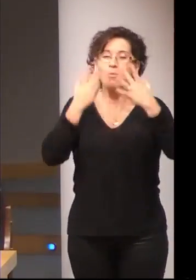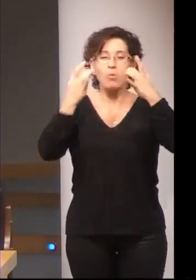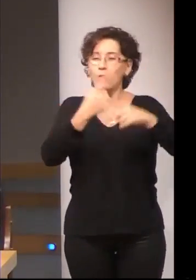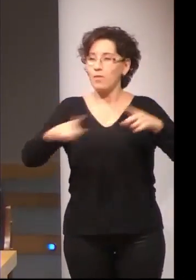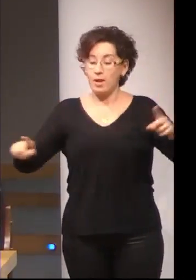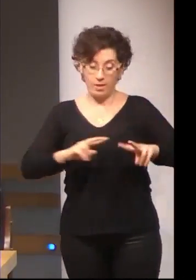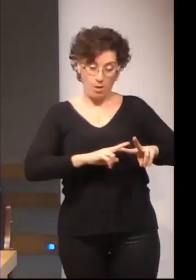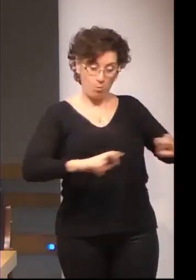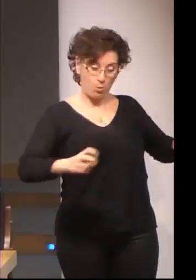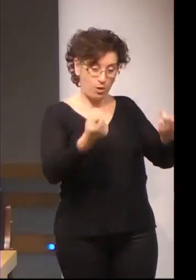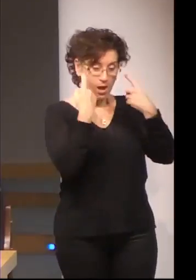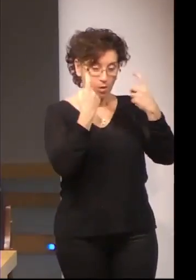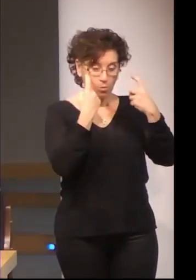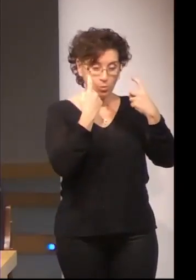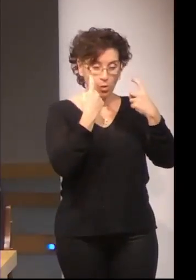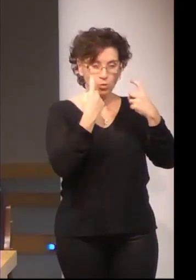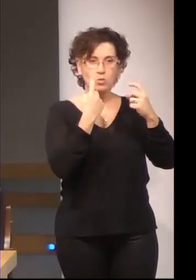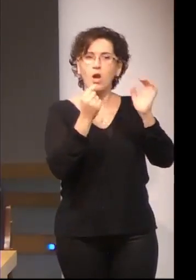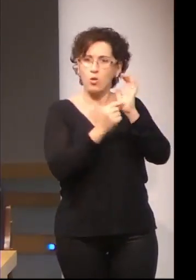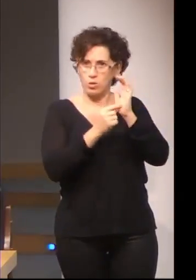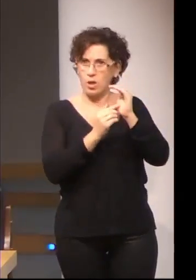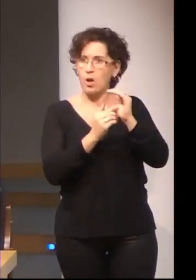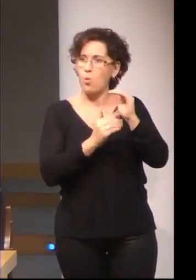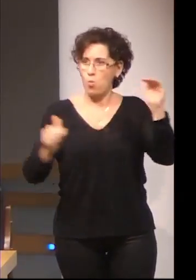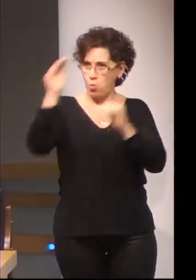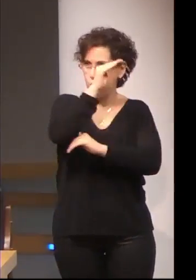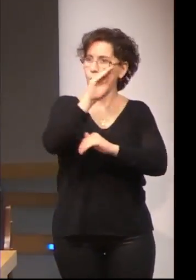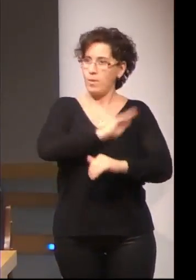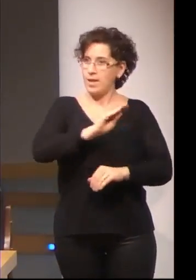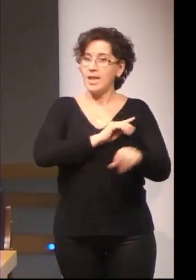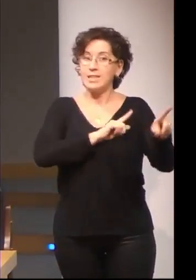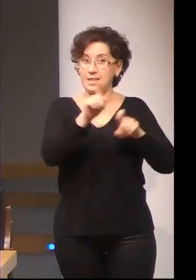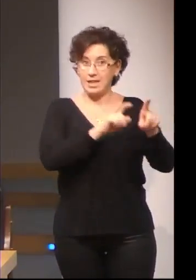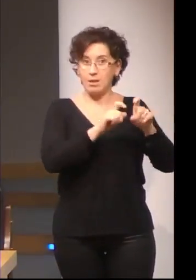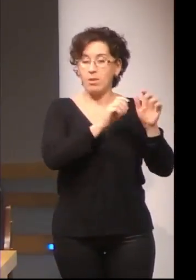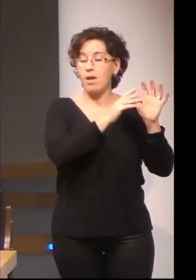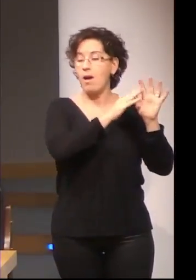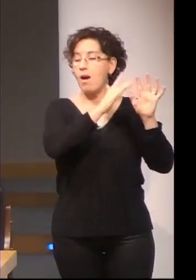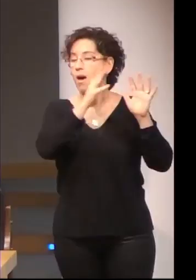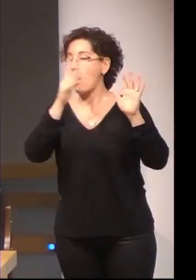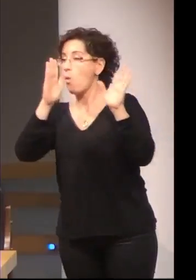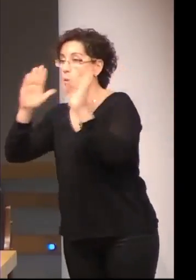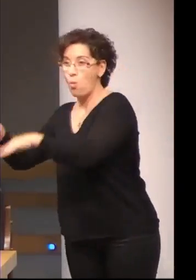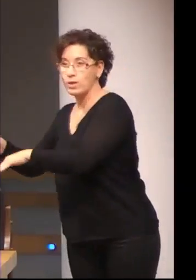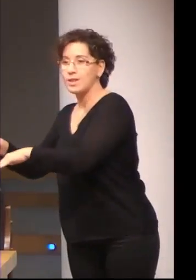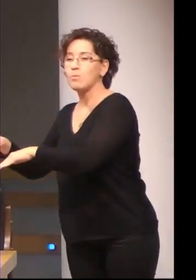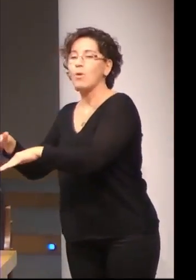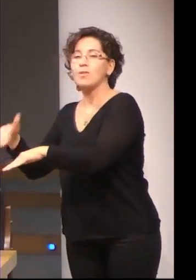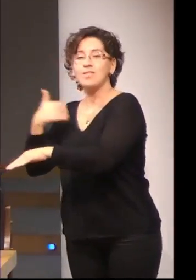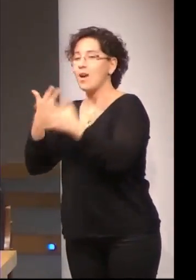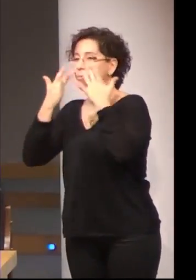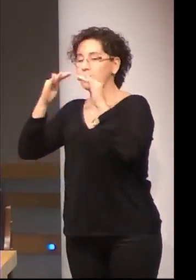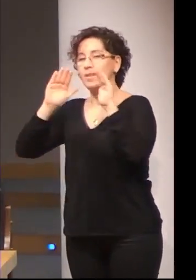tenía una nota alta de acceso con selectividad y de las últimas formaciones es procedente de bachillerato